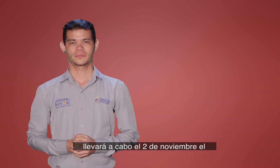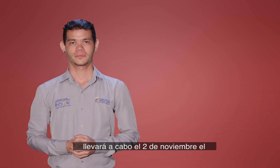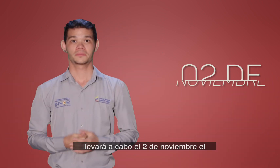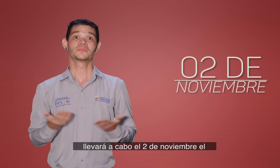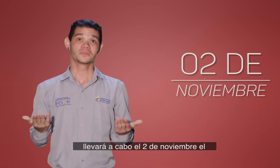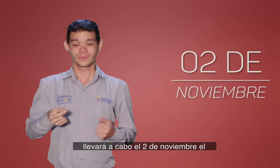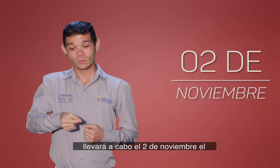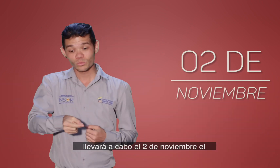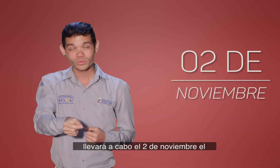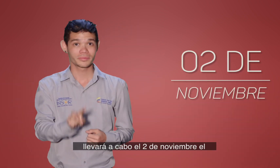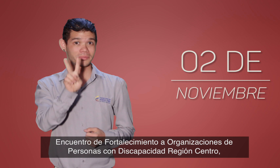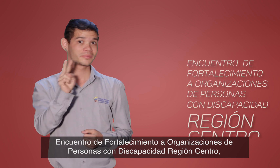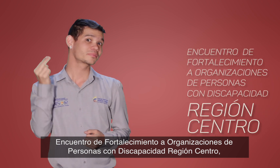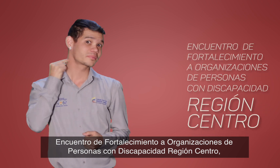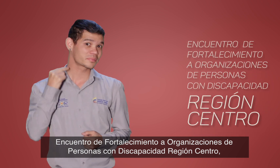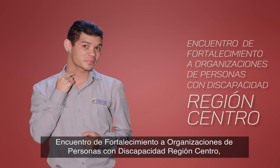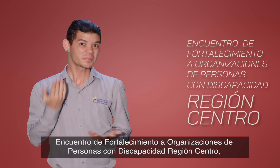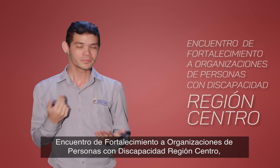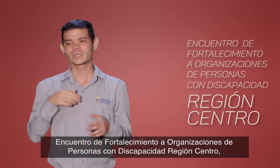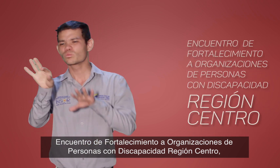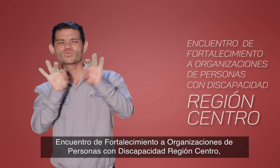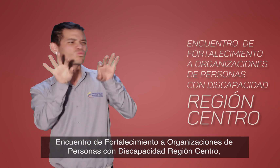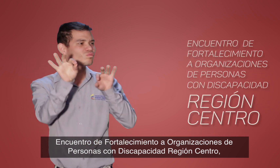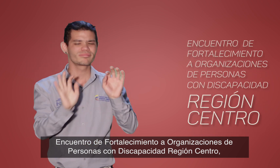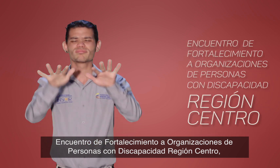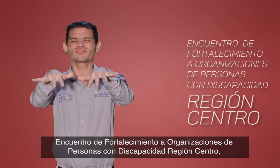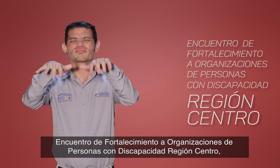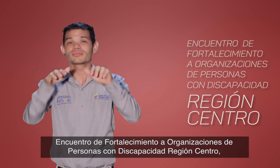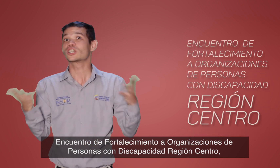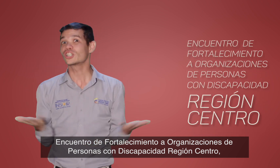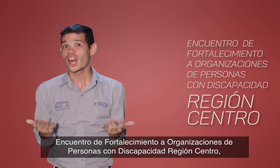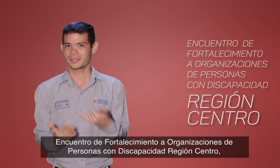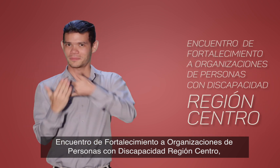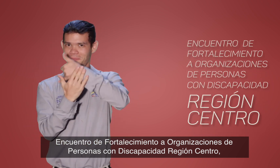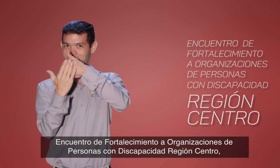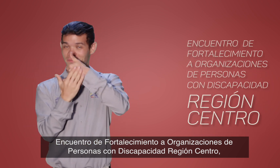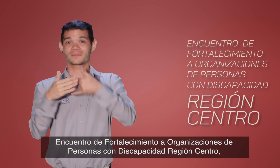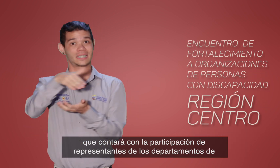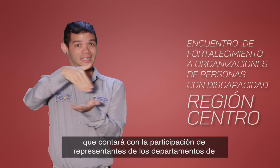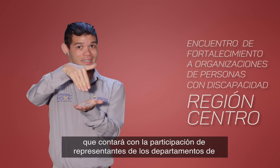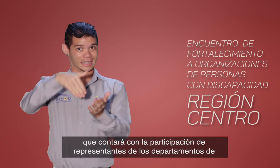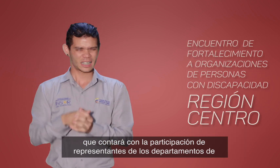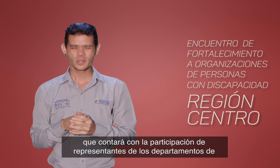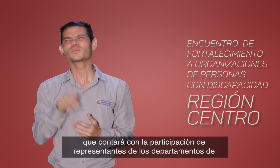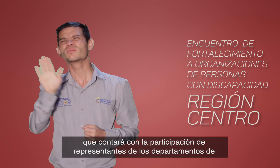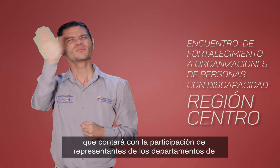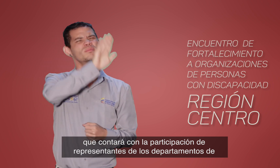Llevará a cabo el 2 de noviembre el Encuentro de Fortalecimiento a Organizaciones de Personas con Discapacidad Región Centro que contará con la participación de